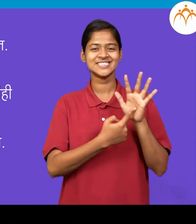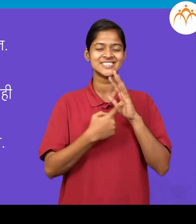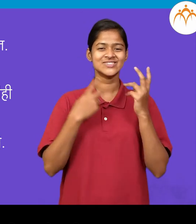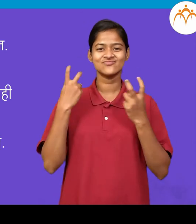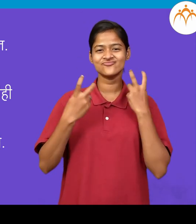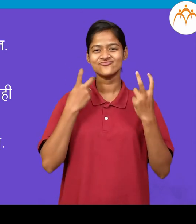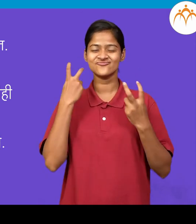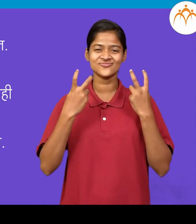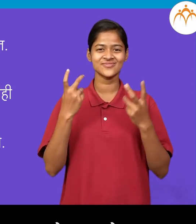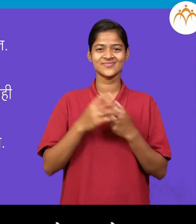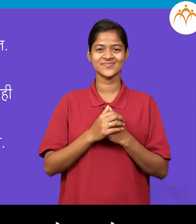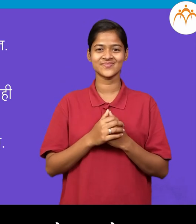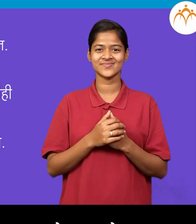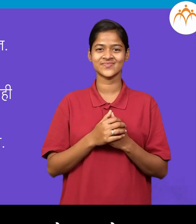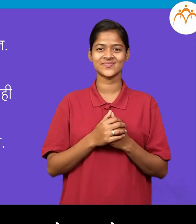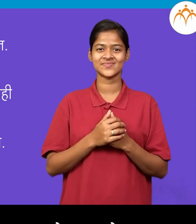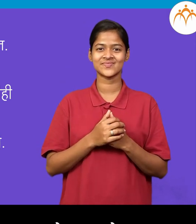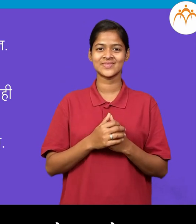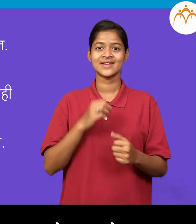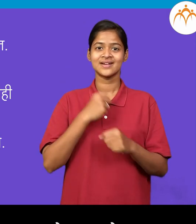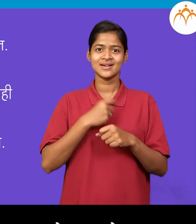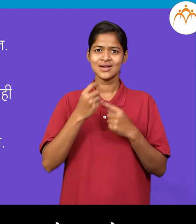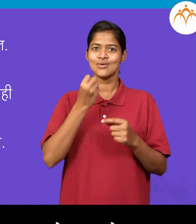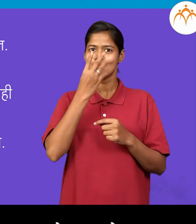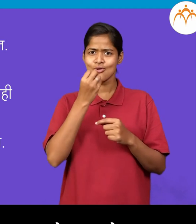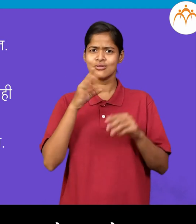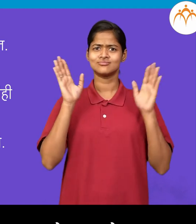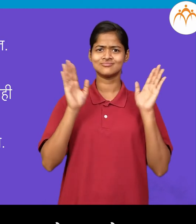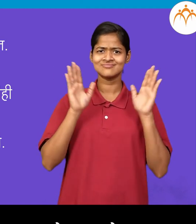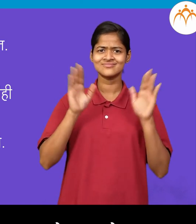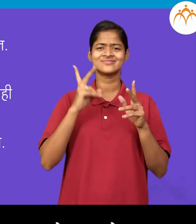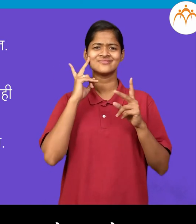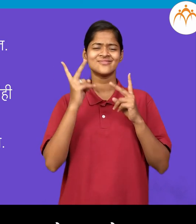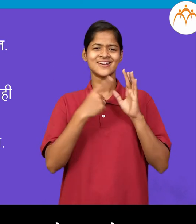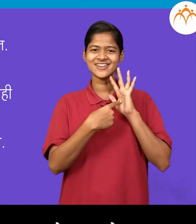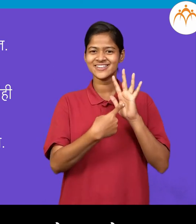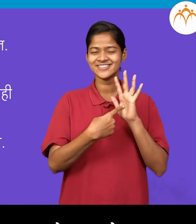ती बाहुलीला बागे तिल फुले, फुल पाखरे दाखाँते